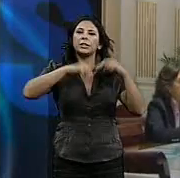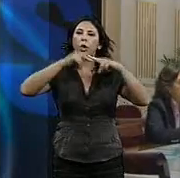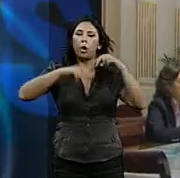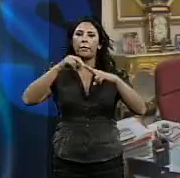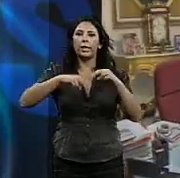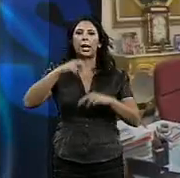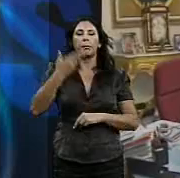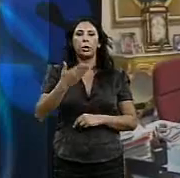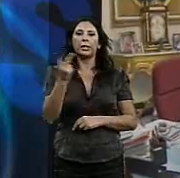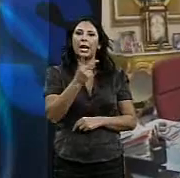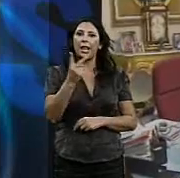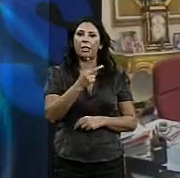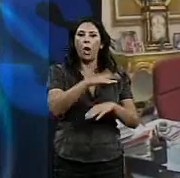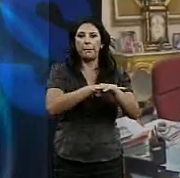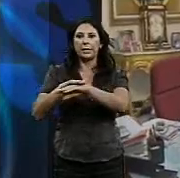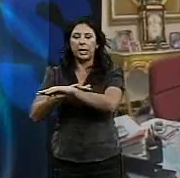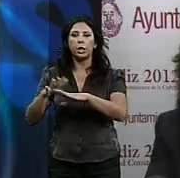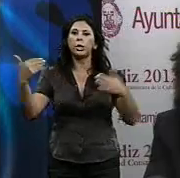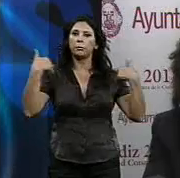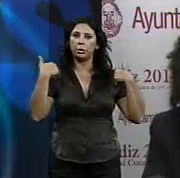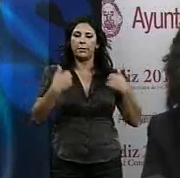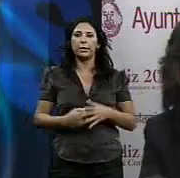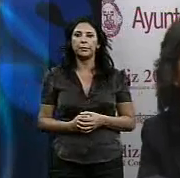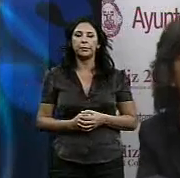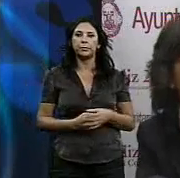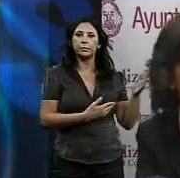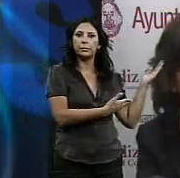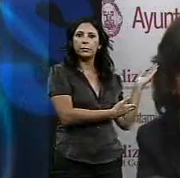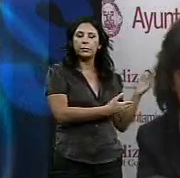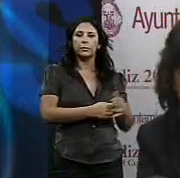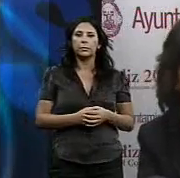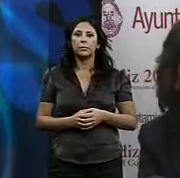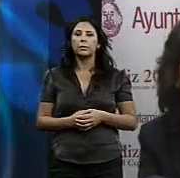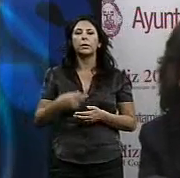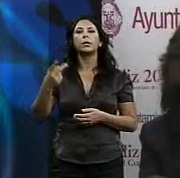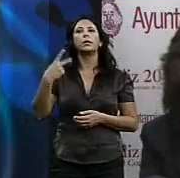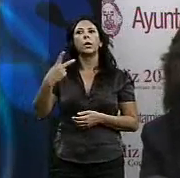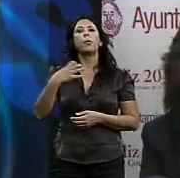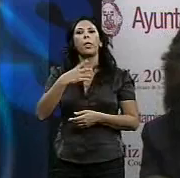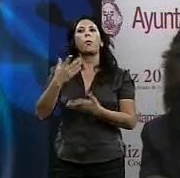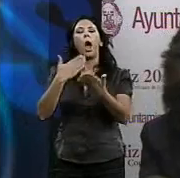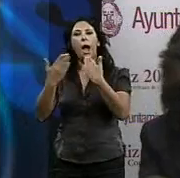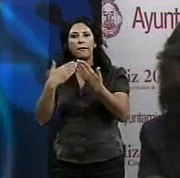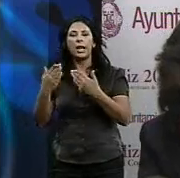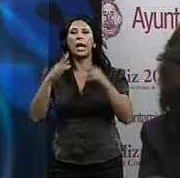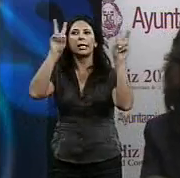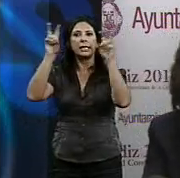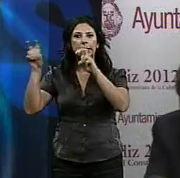competen a las dos administraciones. Hemos podido hablar y tratar los temas con claridad y con